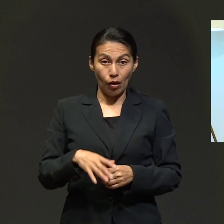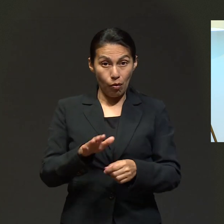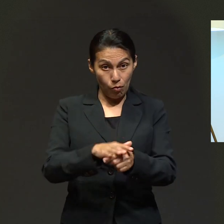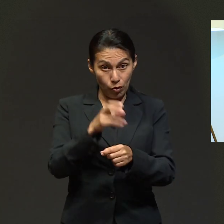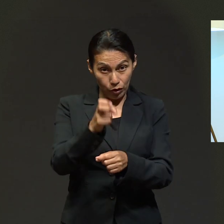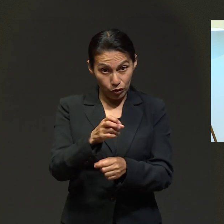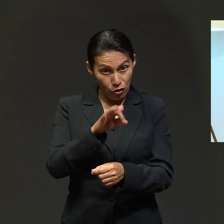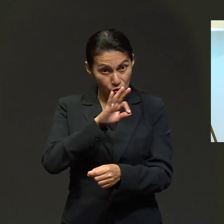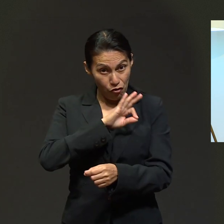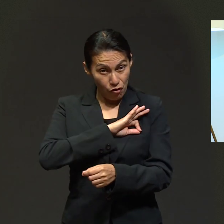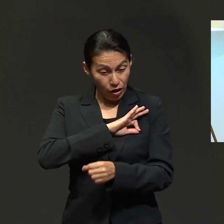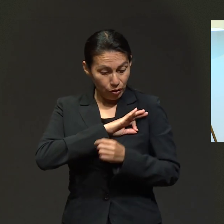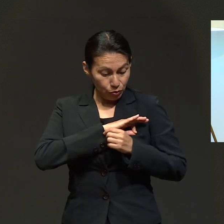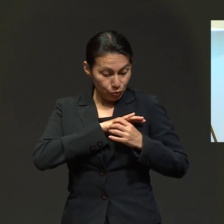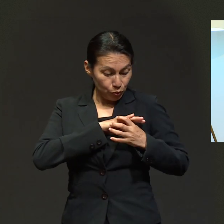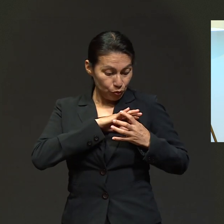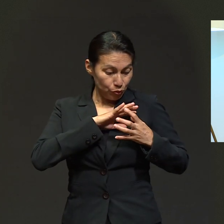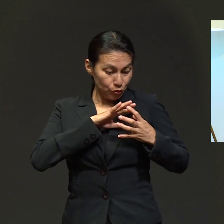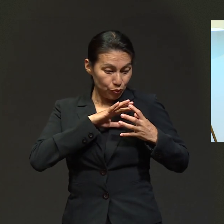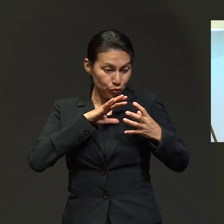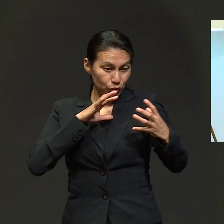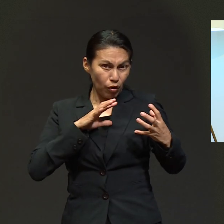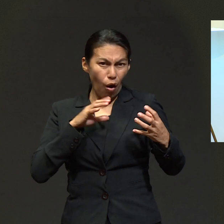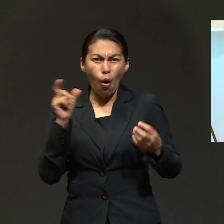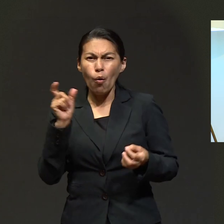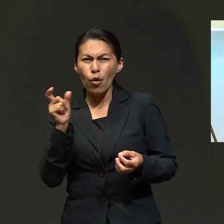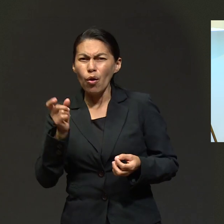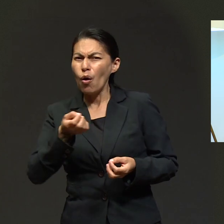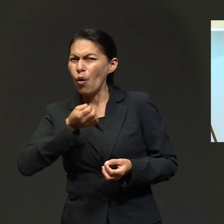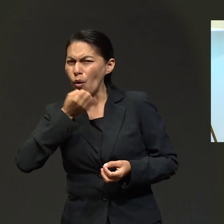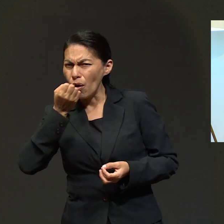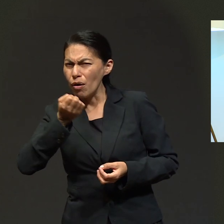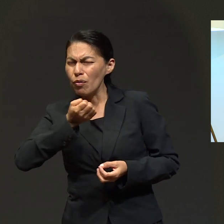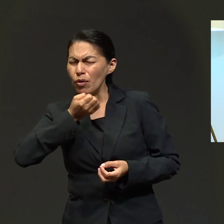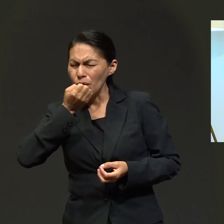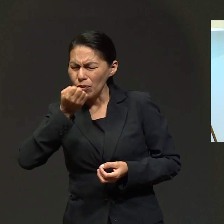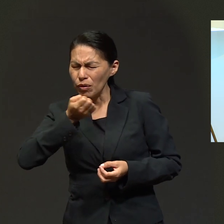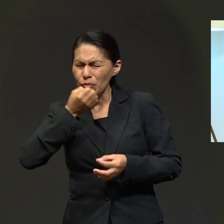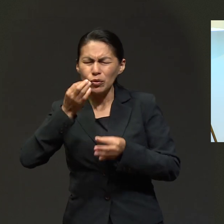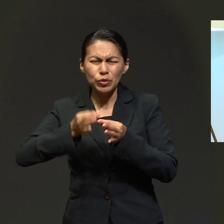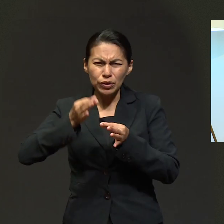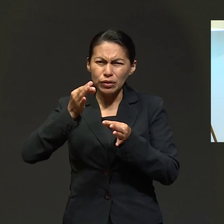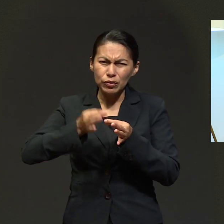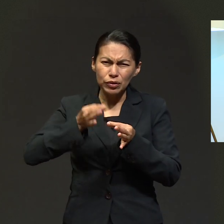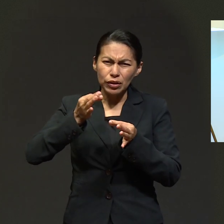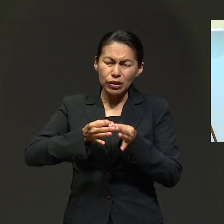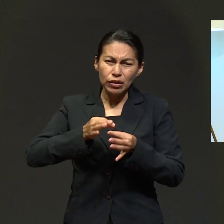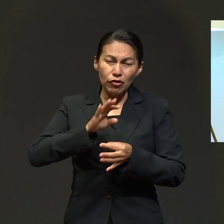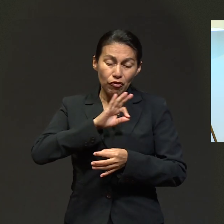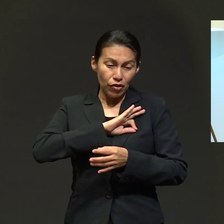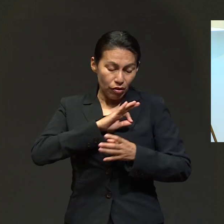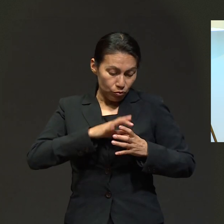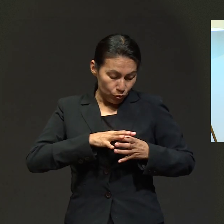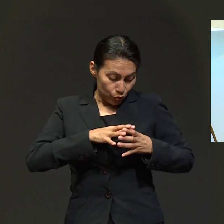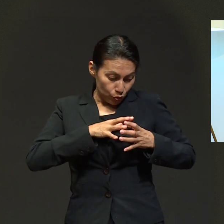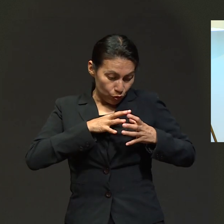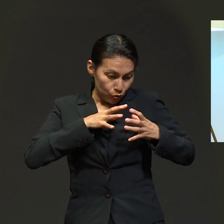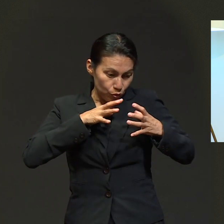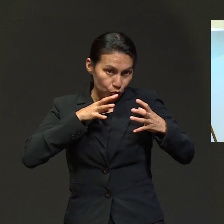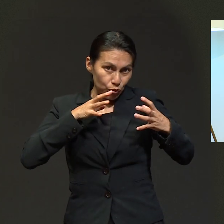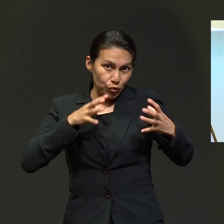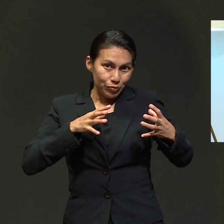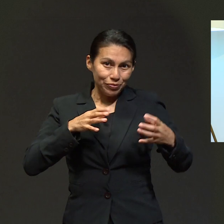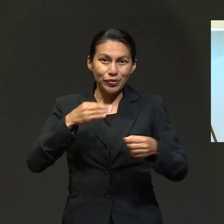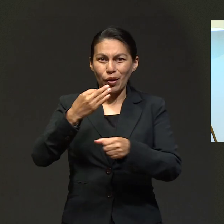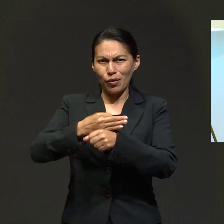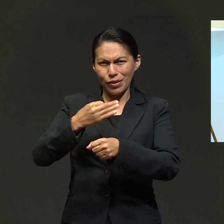Por eso, nuestra fe se fortalece a medida que oramos fervientemente. Esta noche, esta